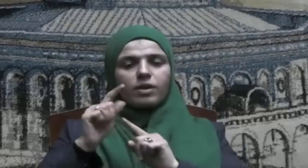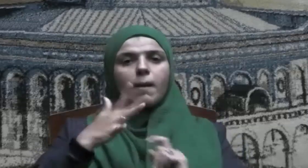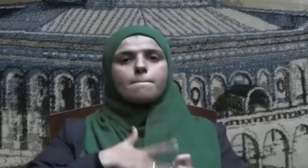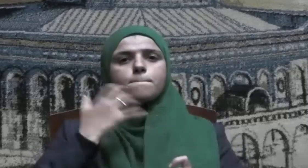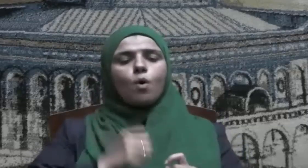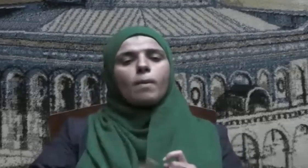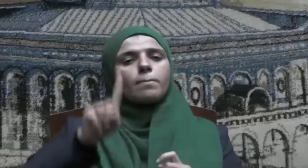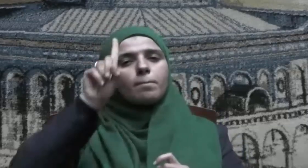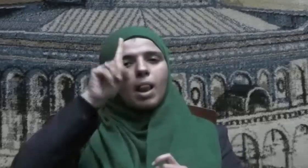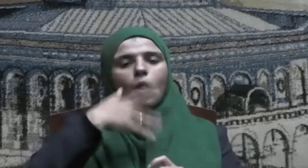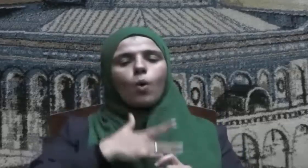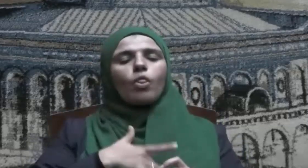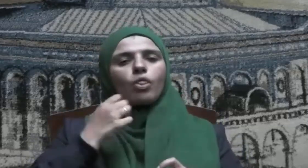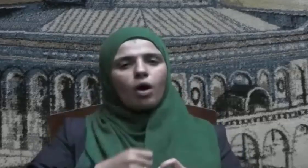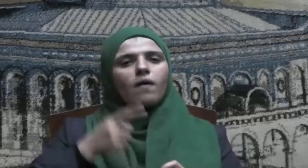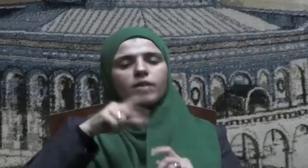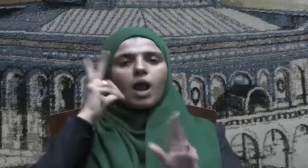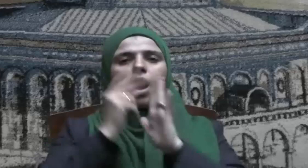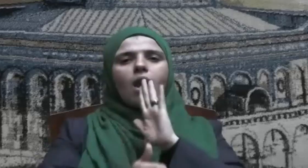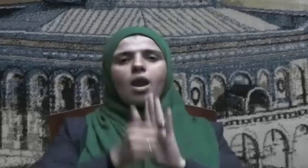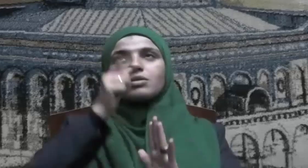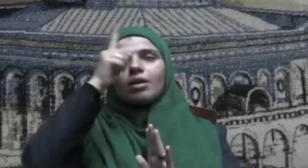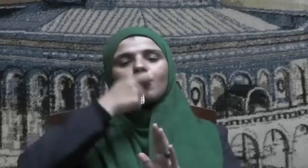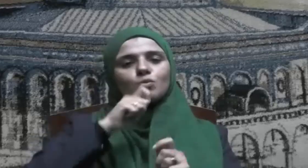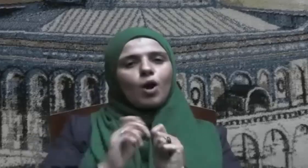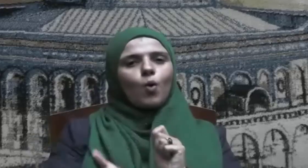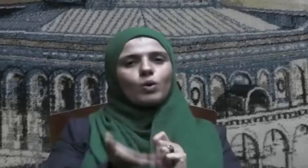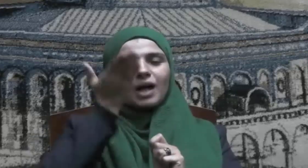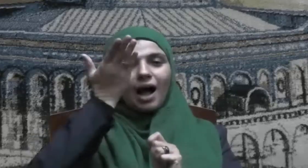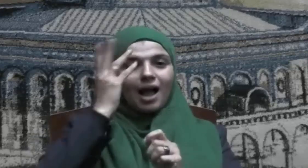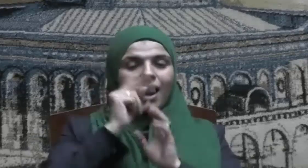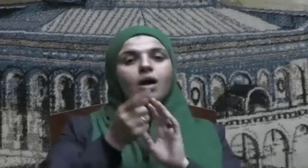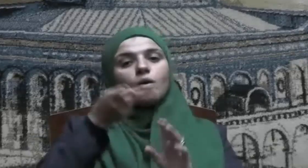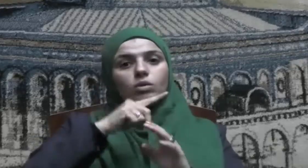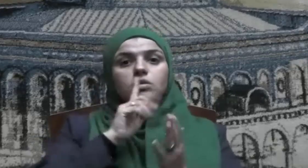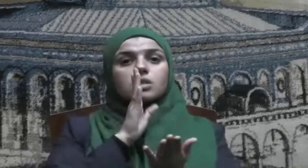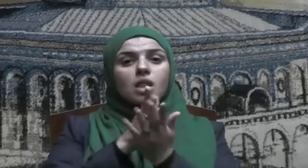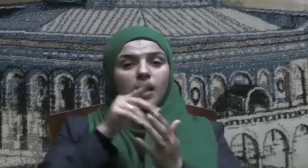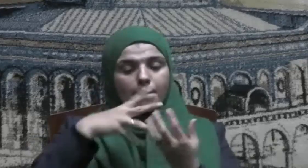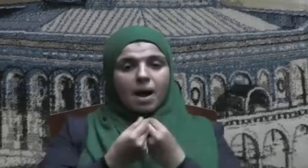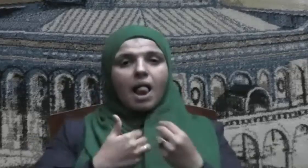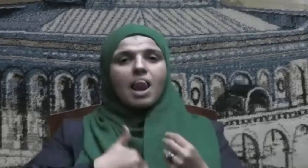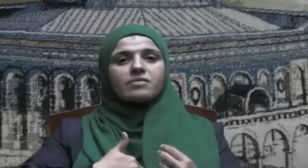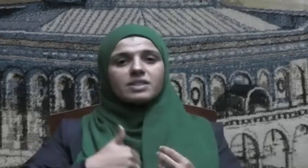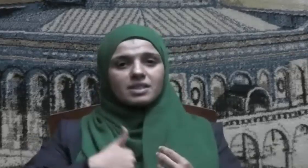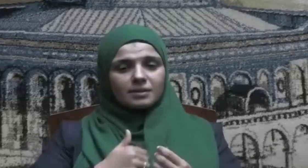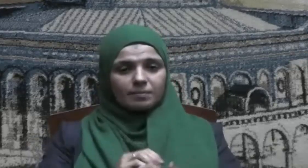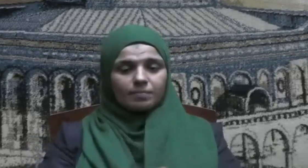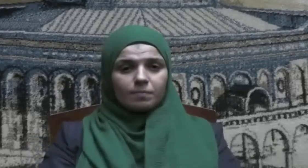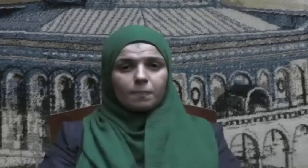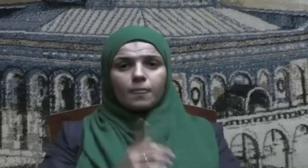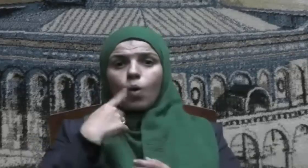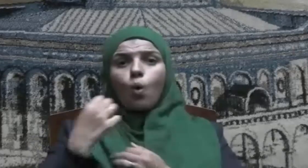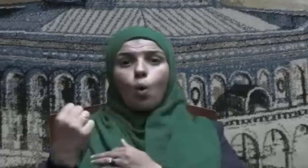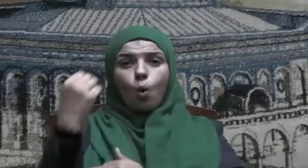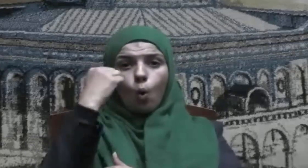وثقته في مصر الله تعالى وصدقه مع نفسه وقوة عزيمته